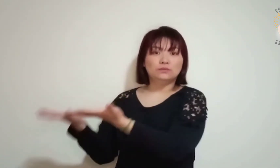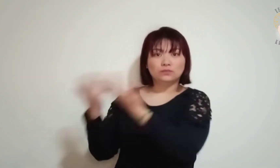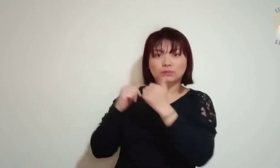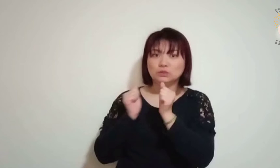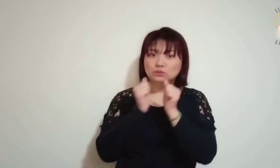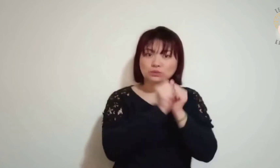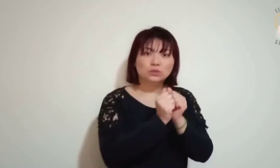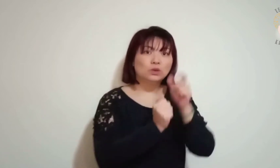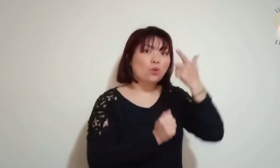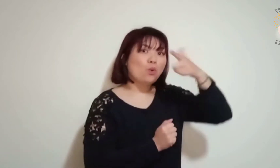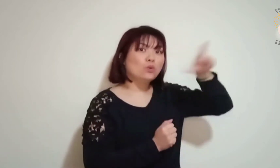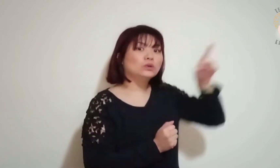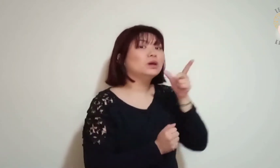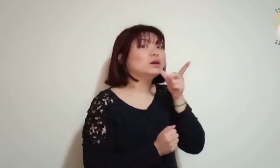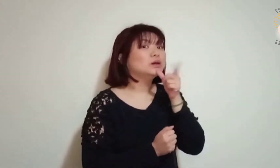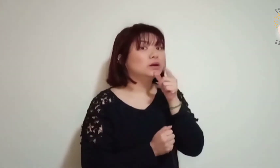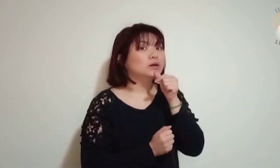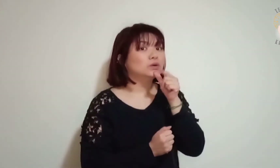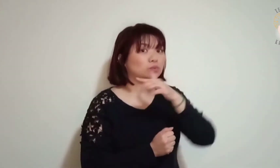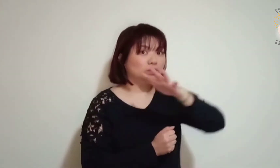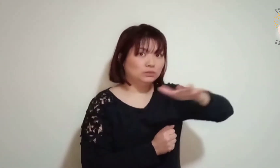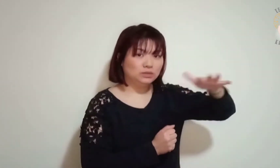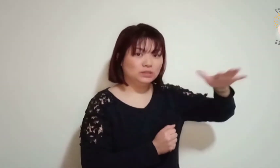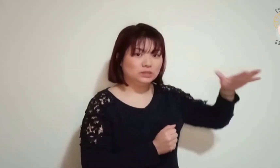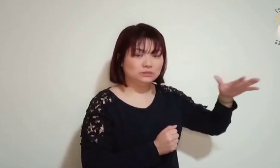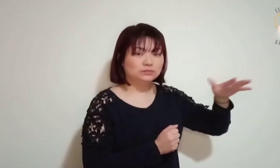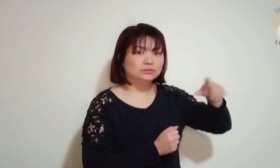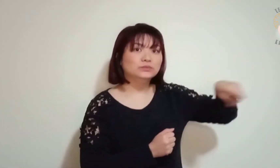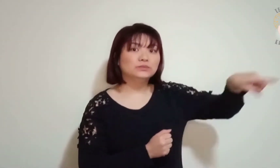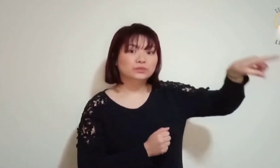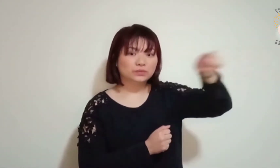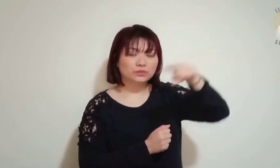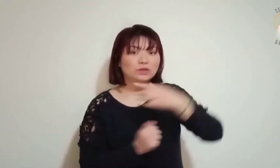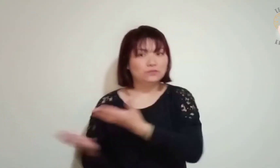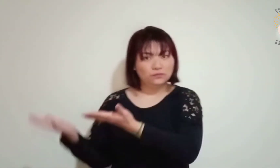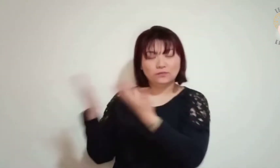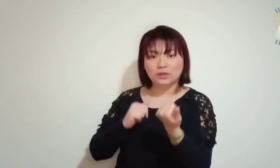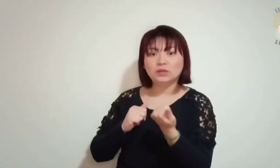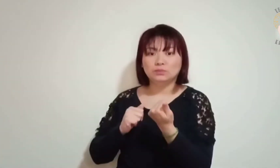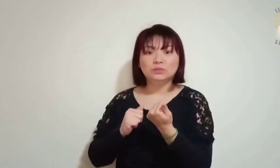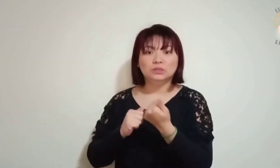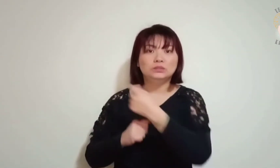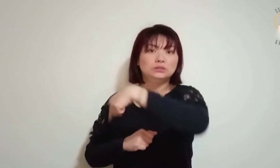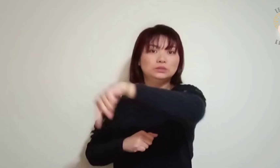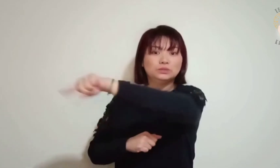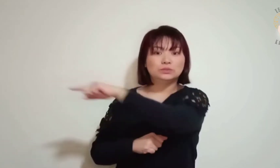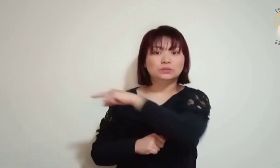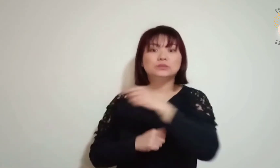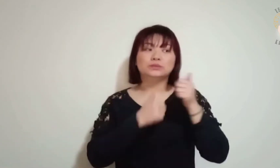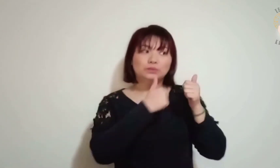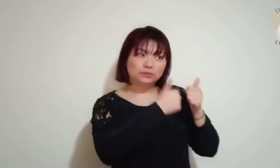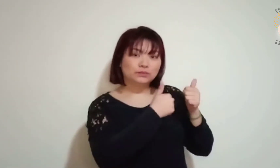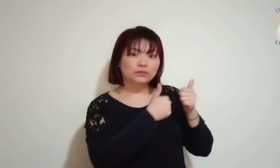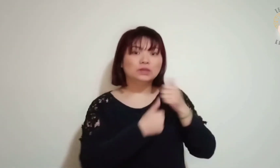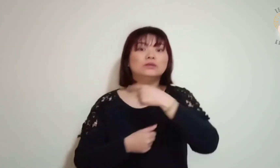para outra margem Eles despediram a